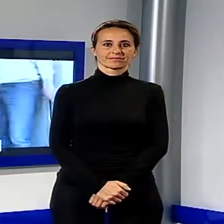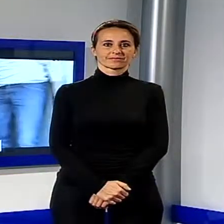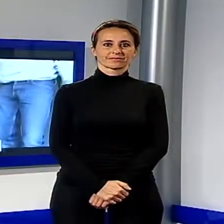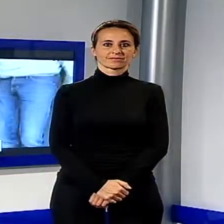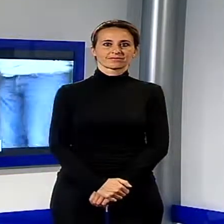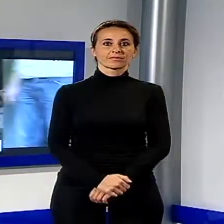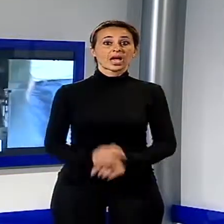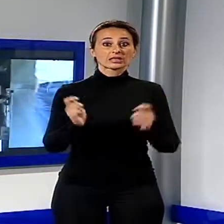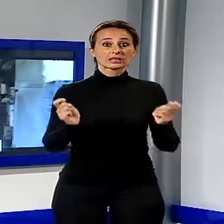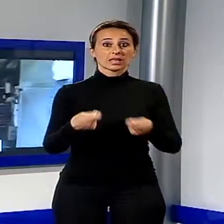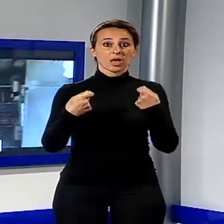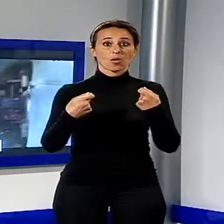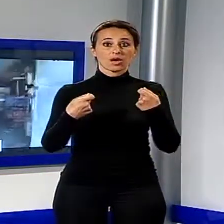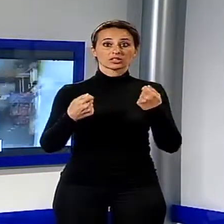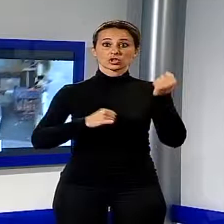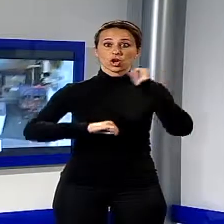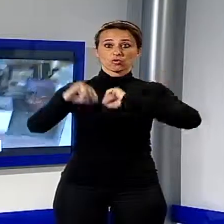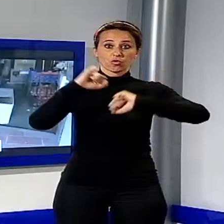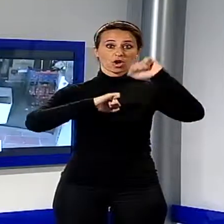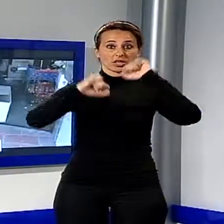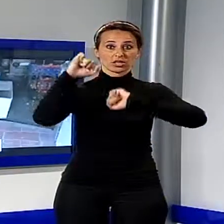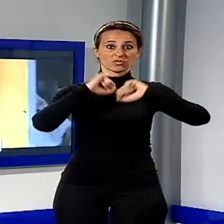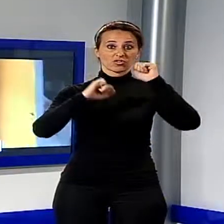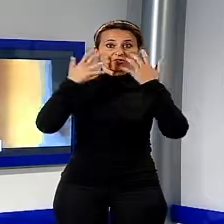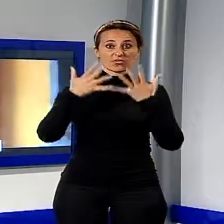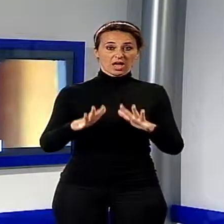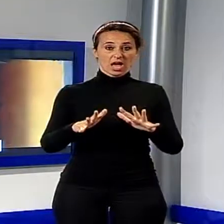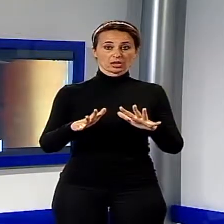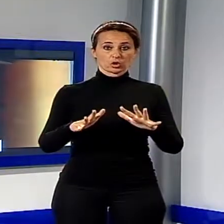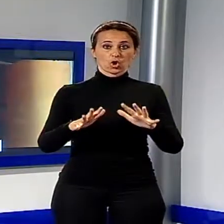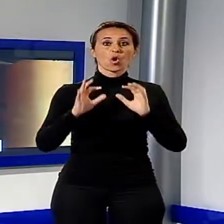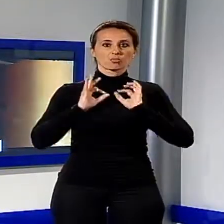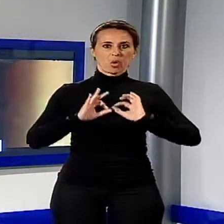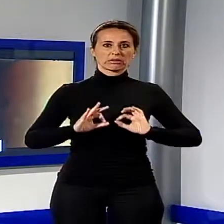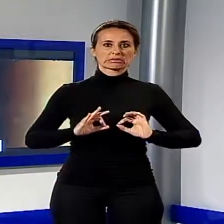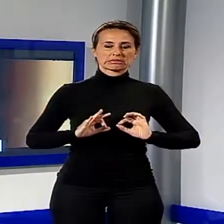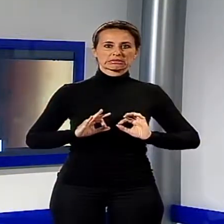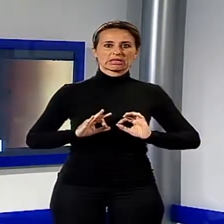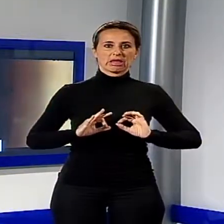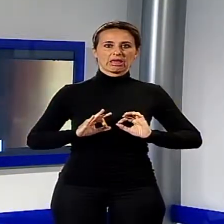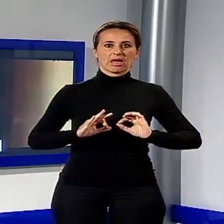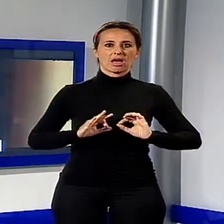Maxi sequestro di fuochi artificiali illegali, operazione della polizia di Lucca che ha arrestato un